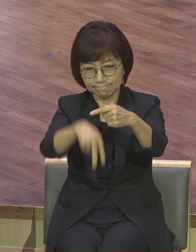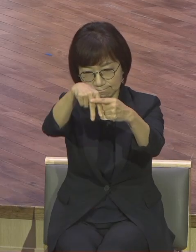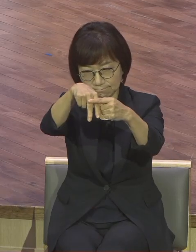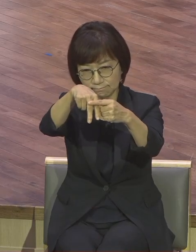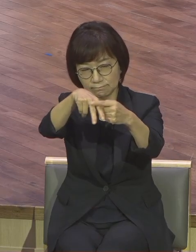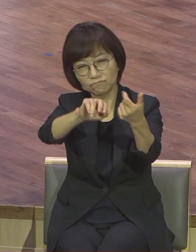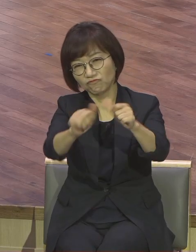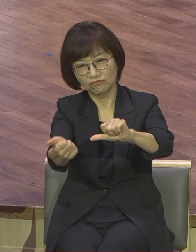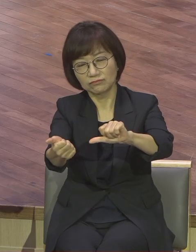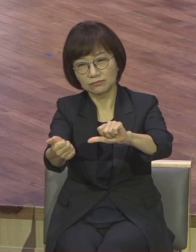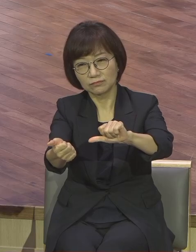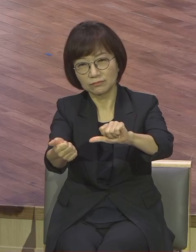죽음